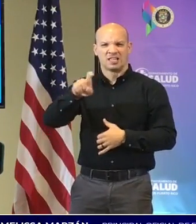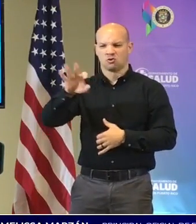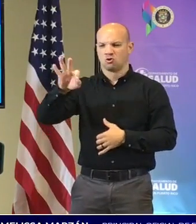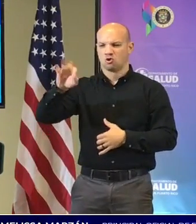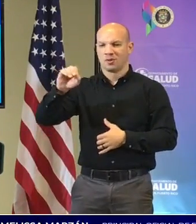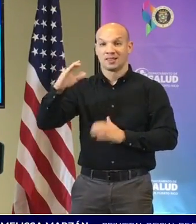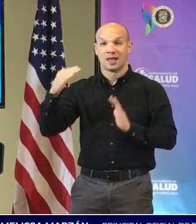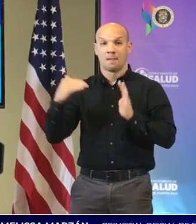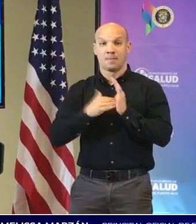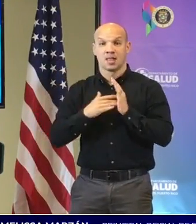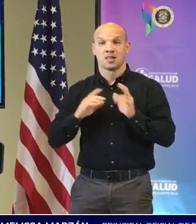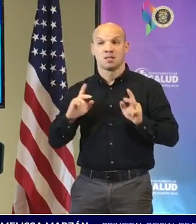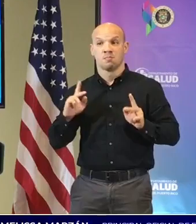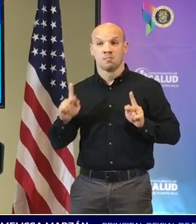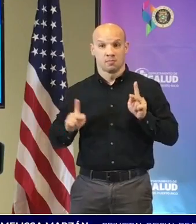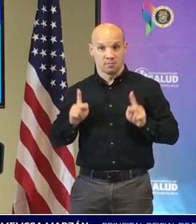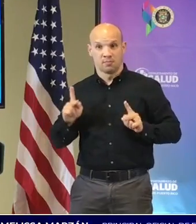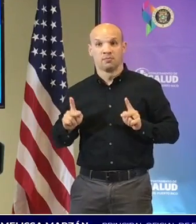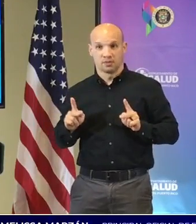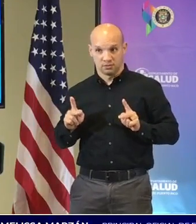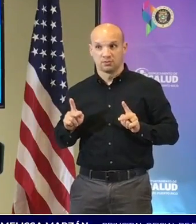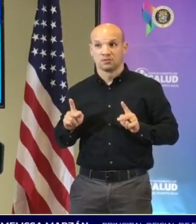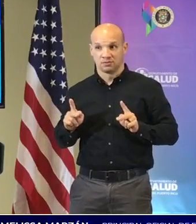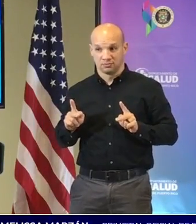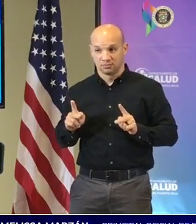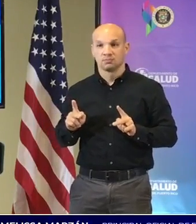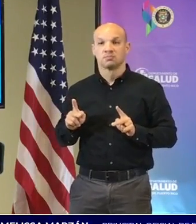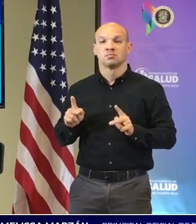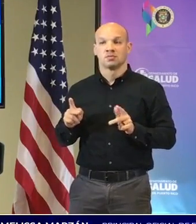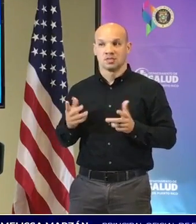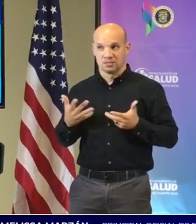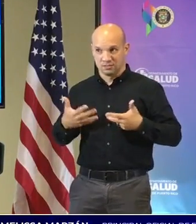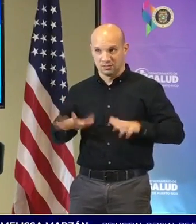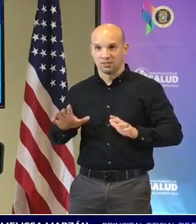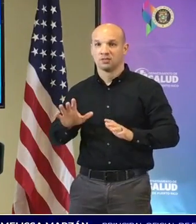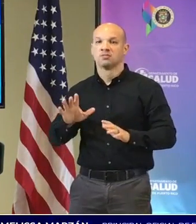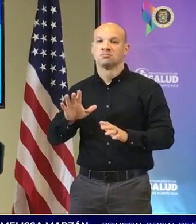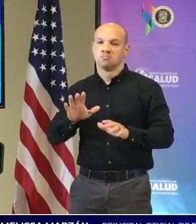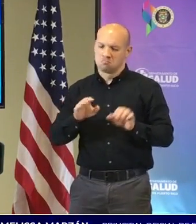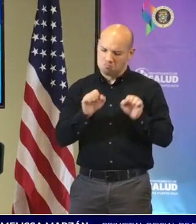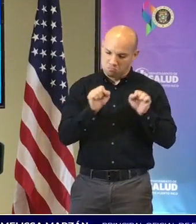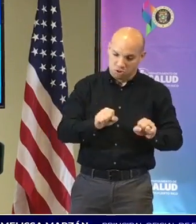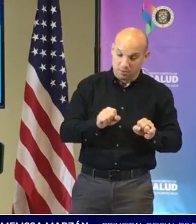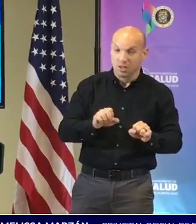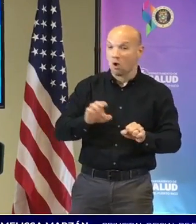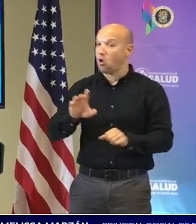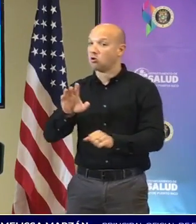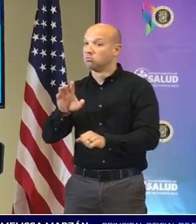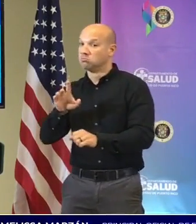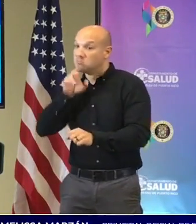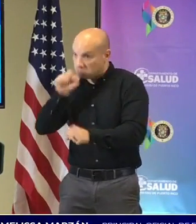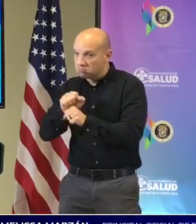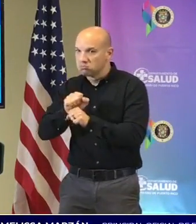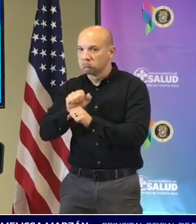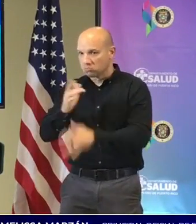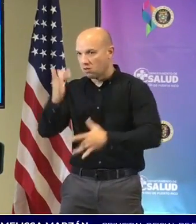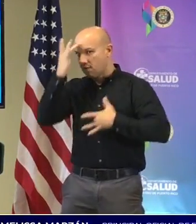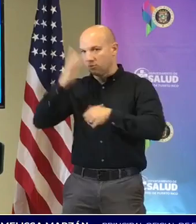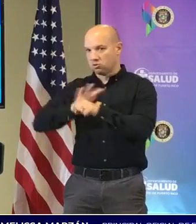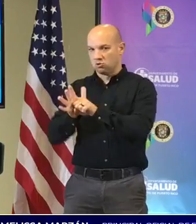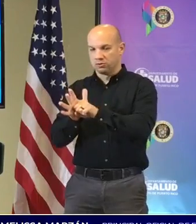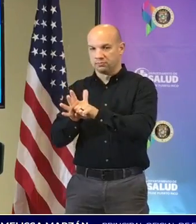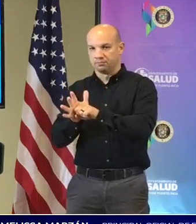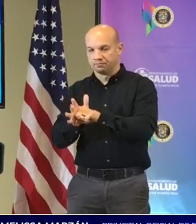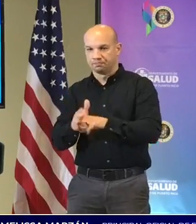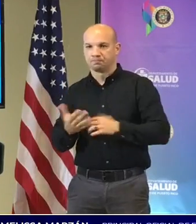caso probable o fueron un caso confirmado. Si uno lo ve desde la perspectiva